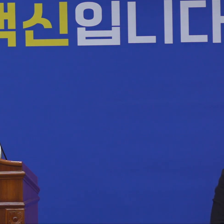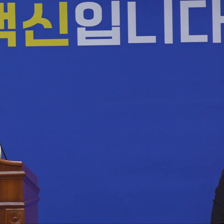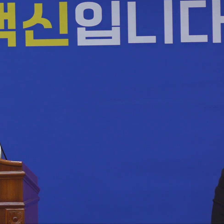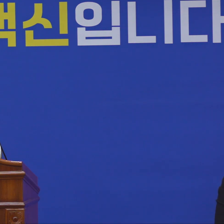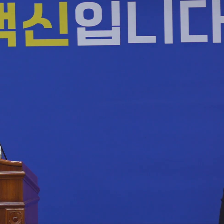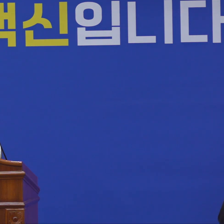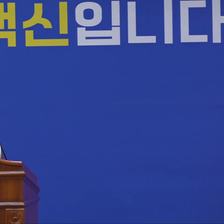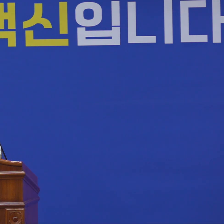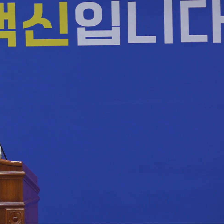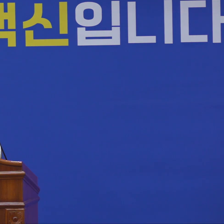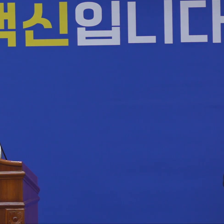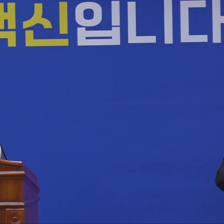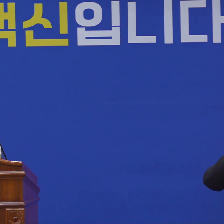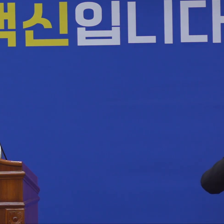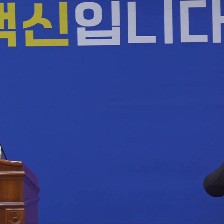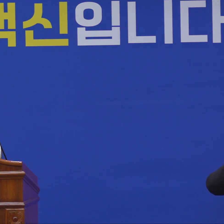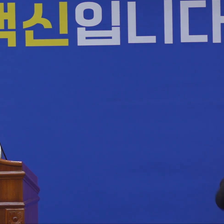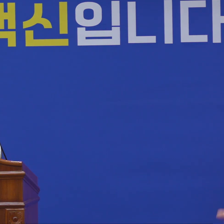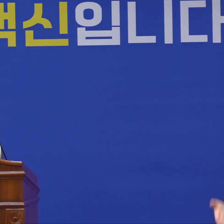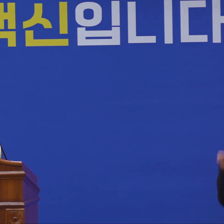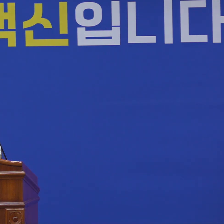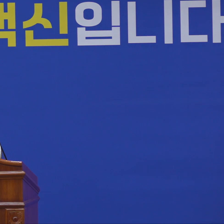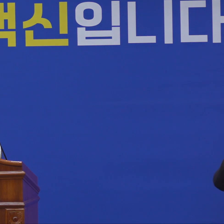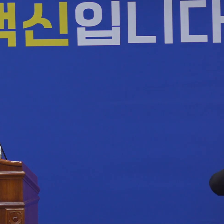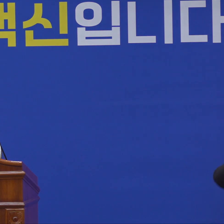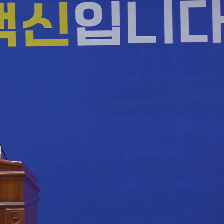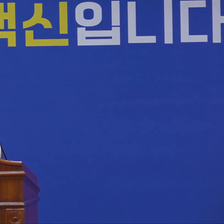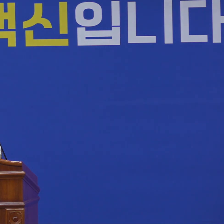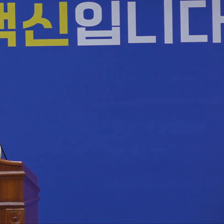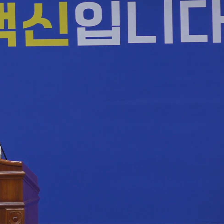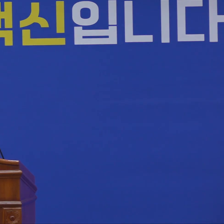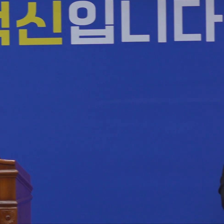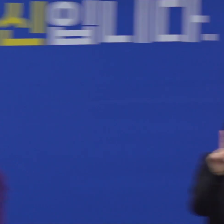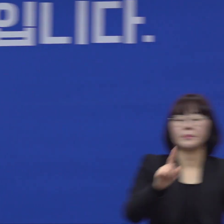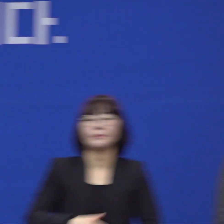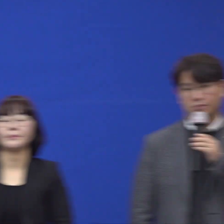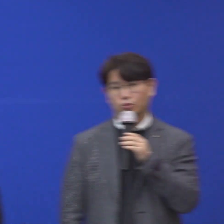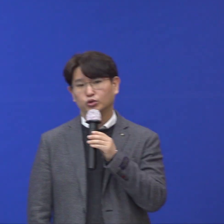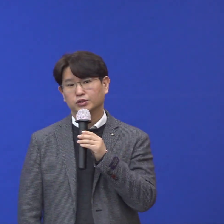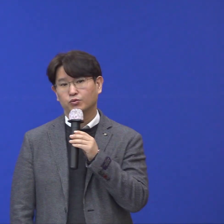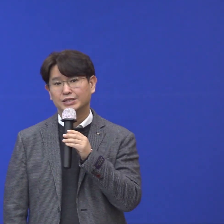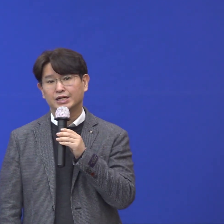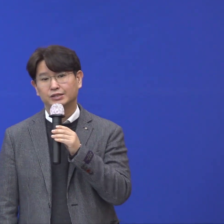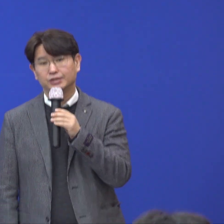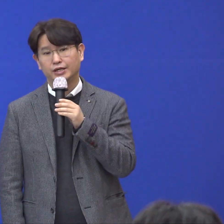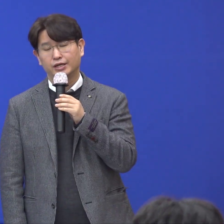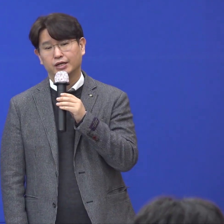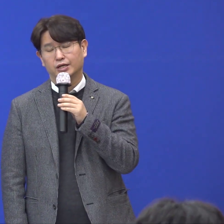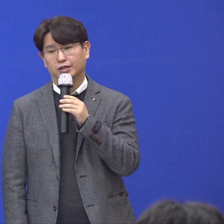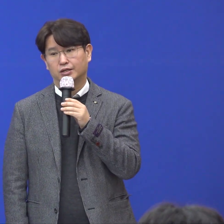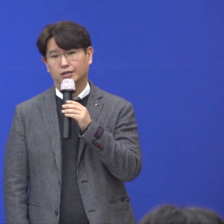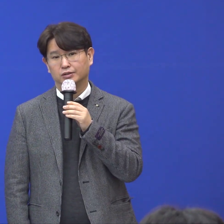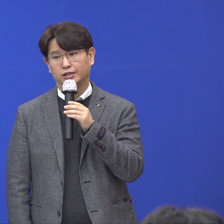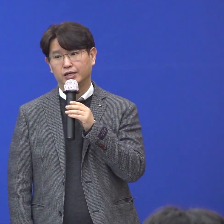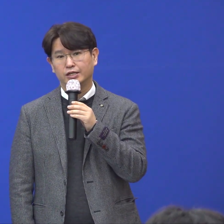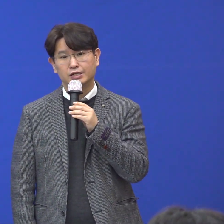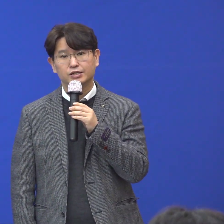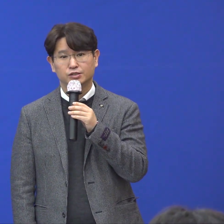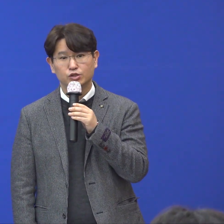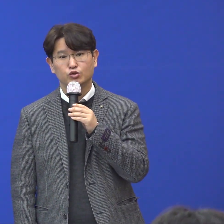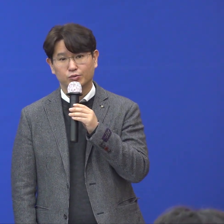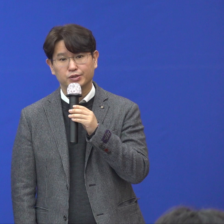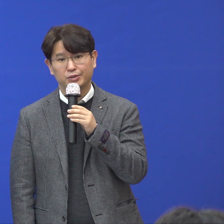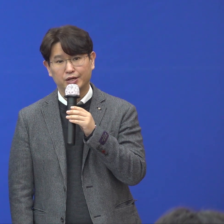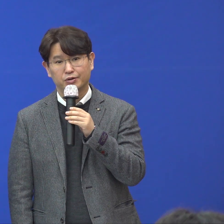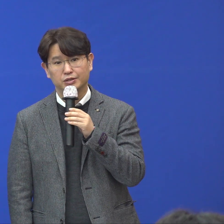코트 격리가 되어져 있는 요양병 같은 경우에 모든 환자들이 1일